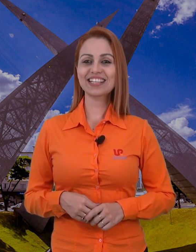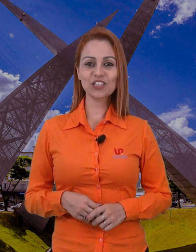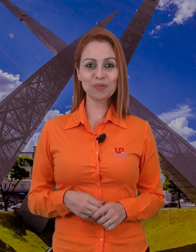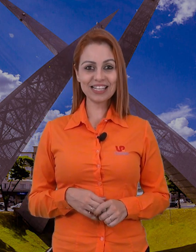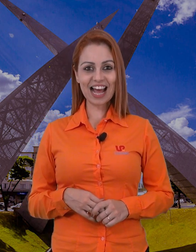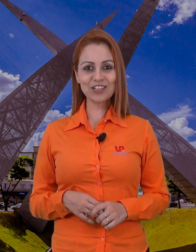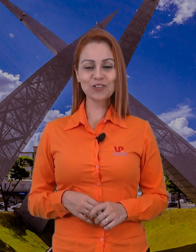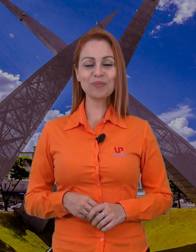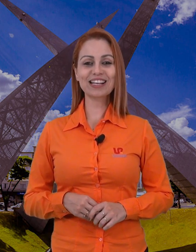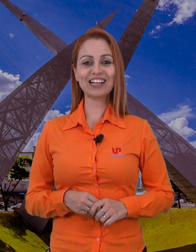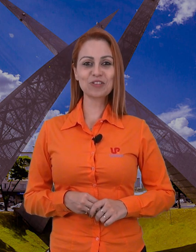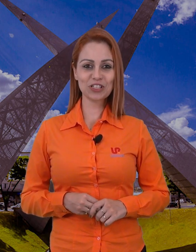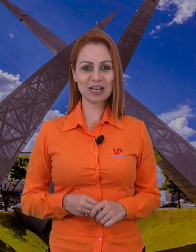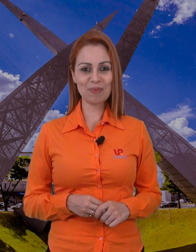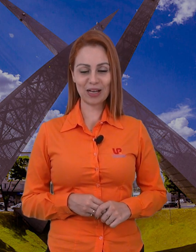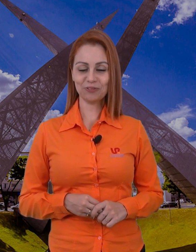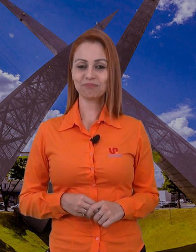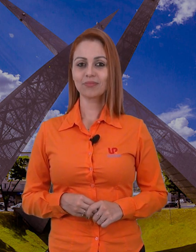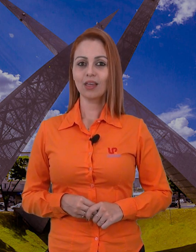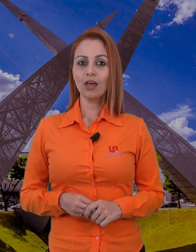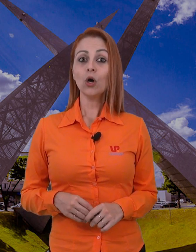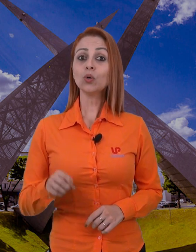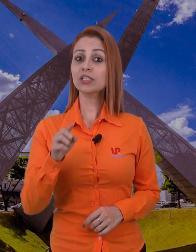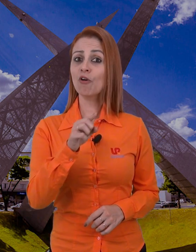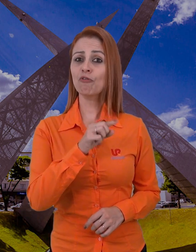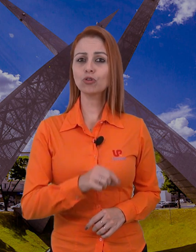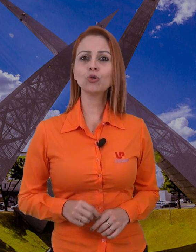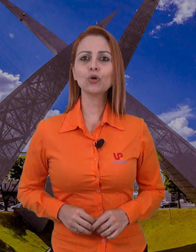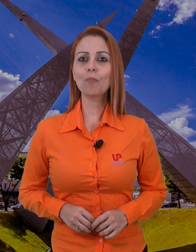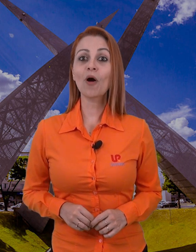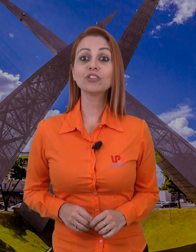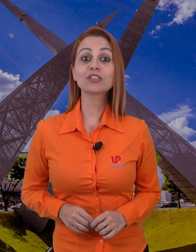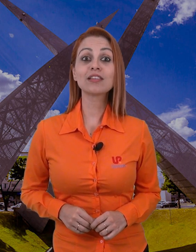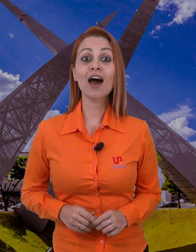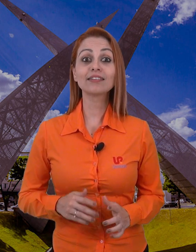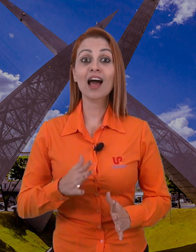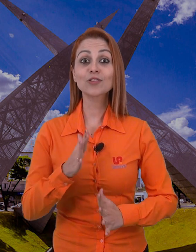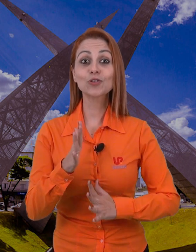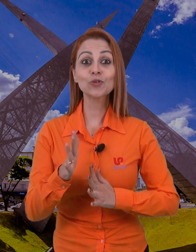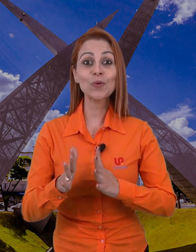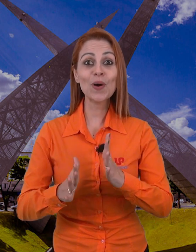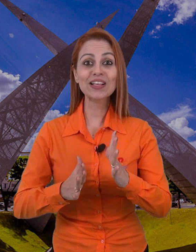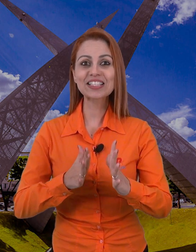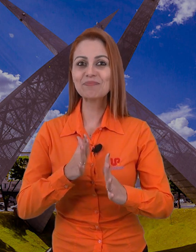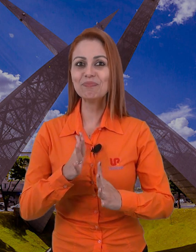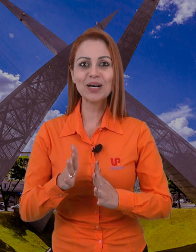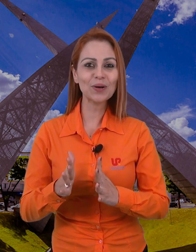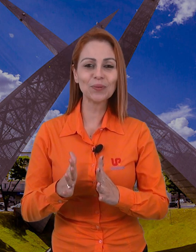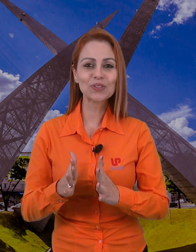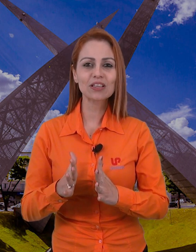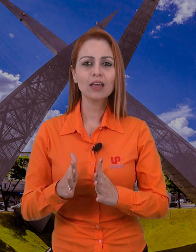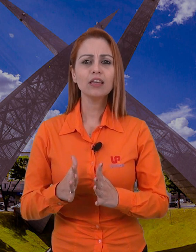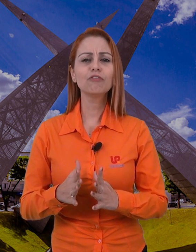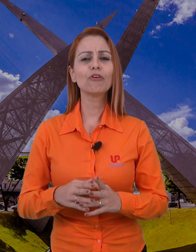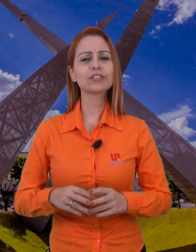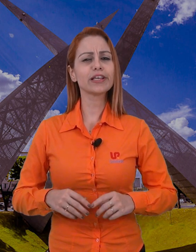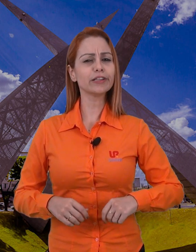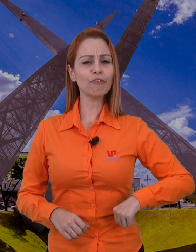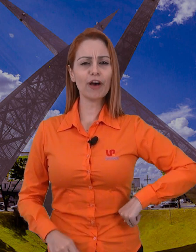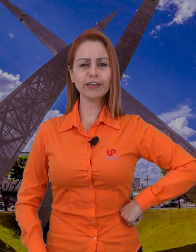credibilidade no mercado de trabalho. O seu futuro pode estar nas suas mãos e você não vai